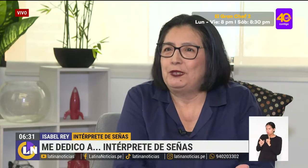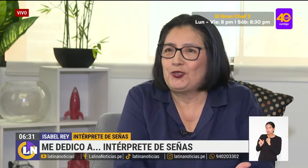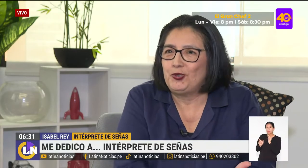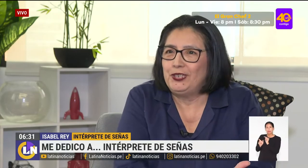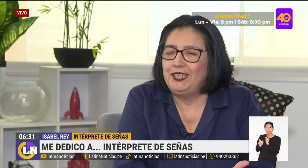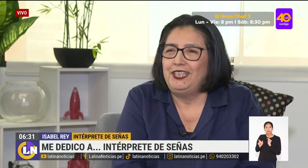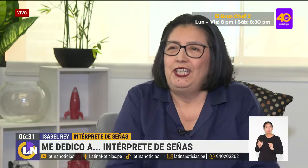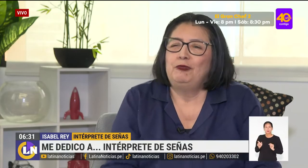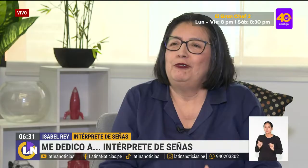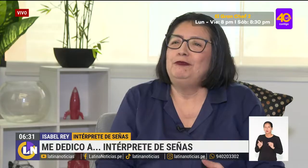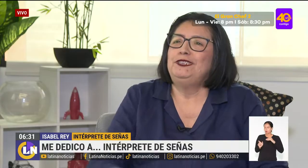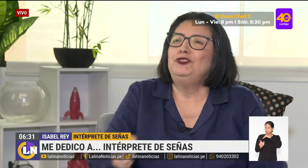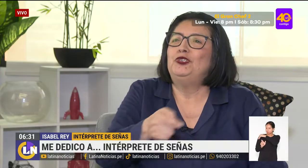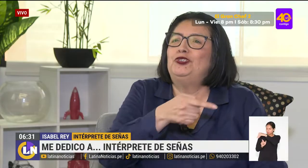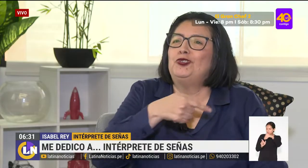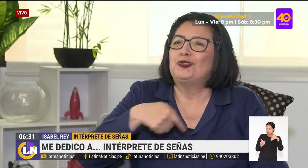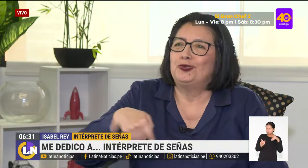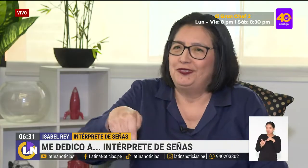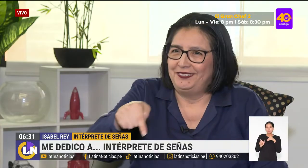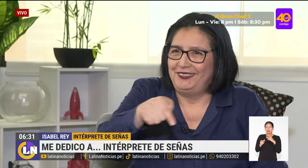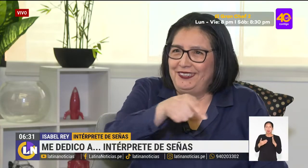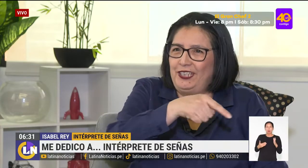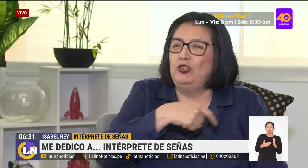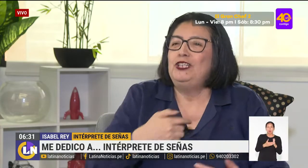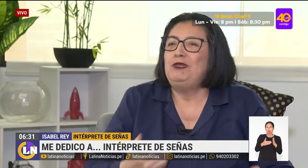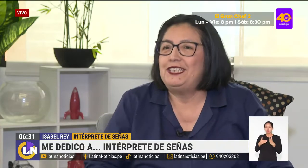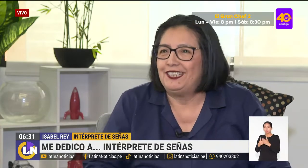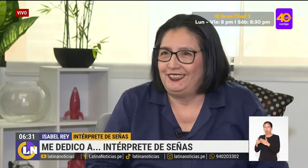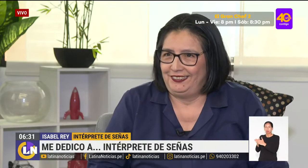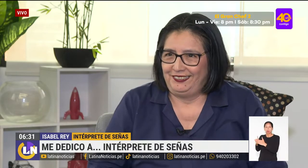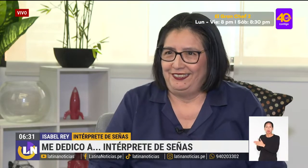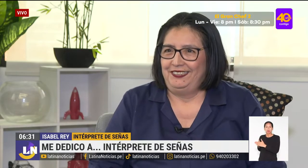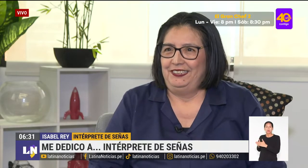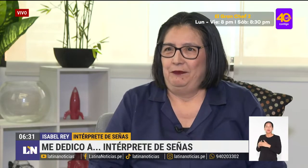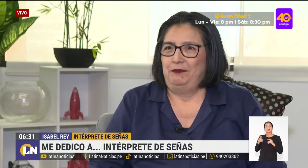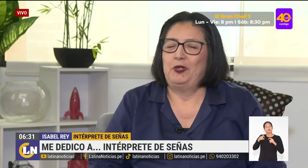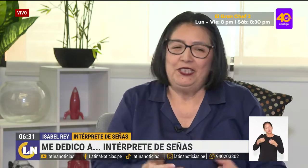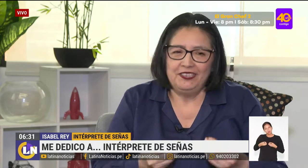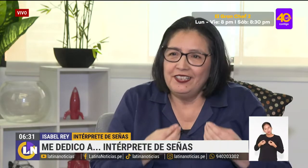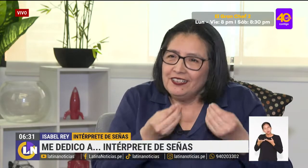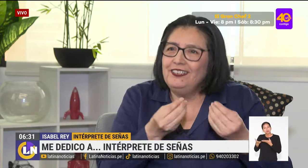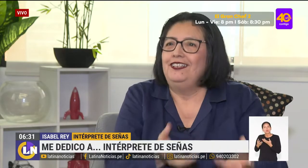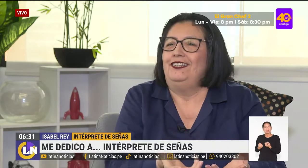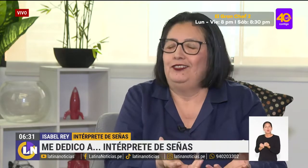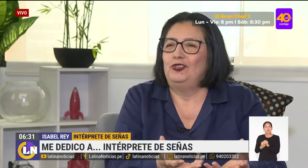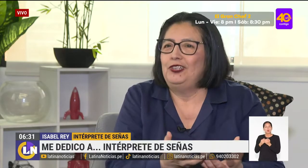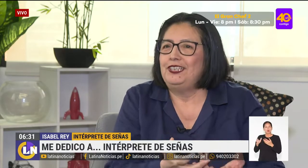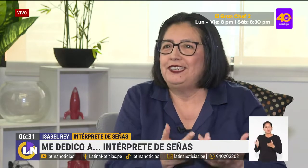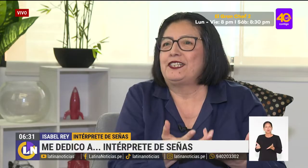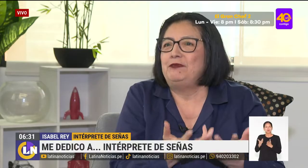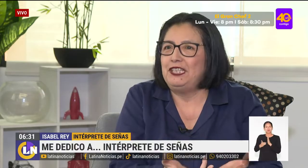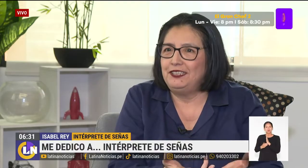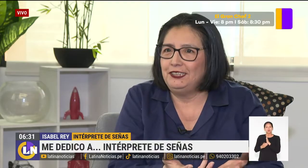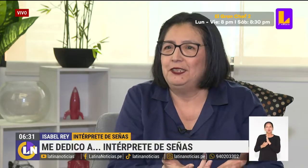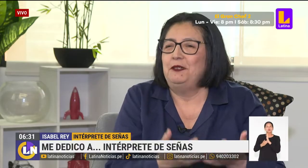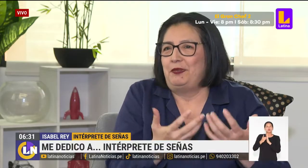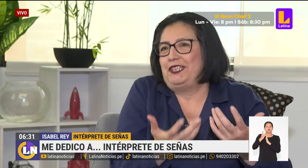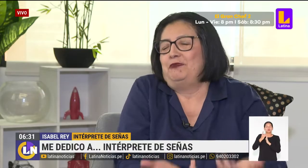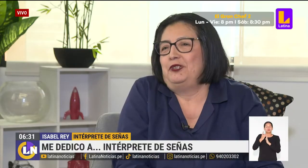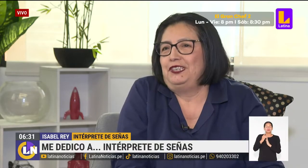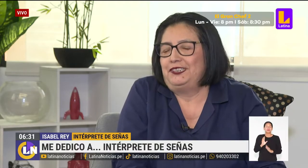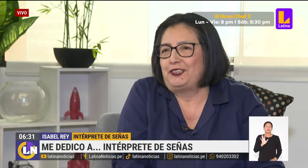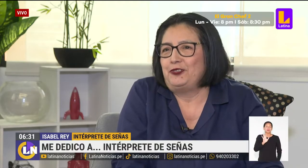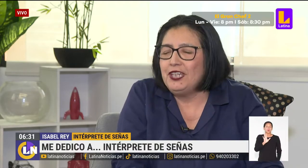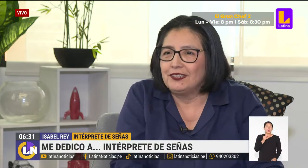no está en la persona, el problema está en su entorno, que lo limita. Pero hay que darle todas las herramientas